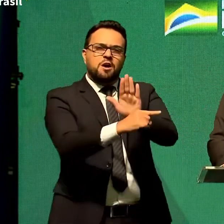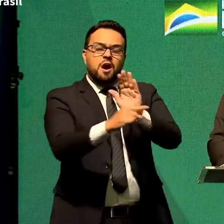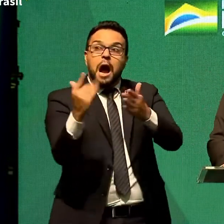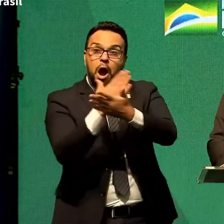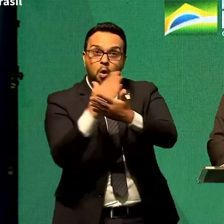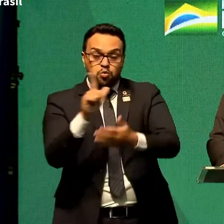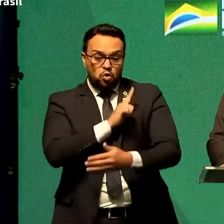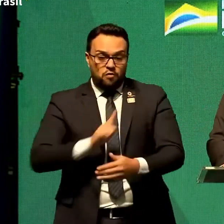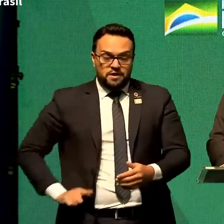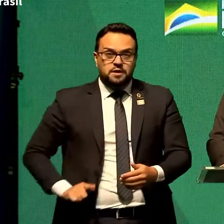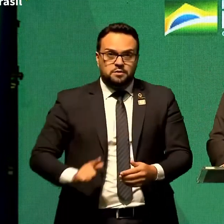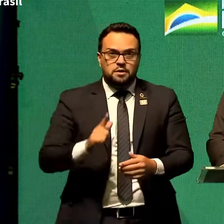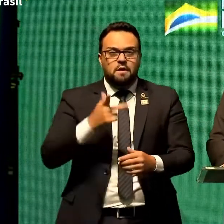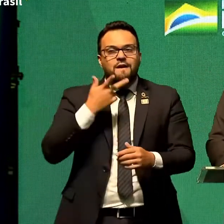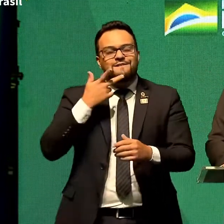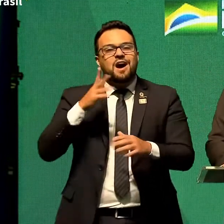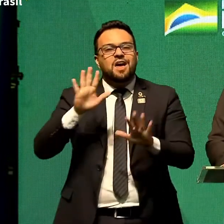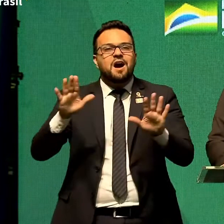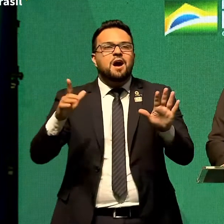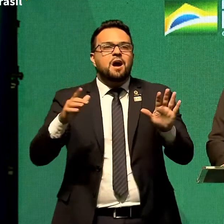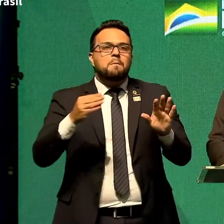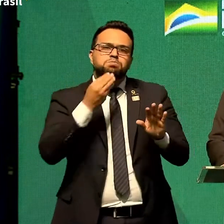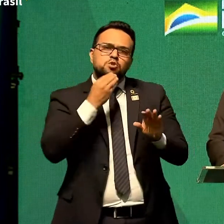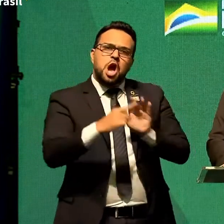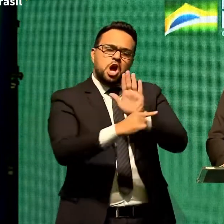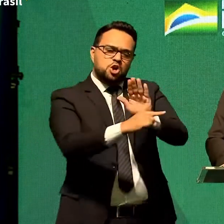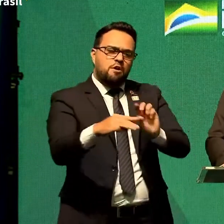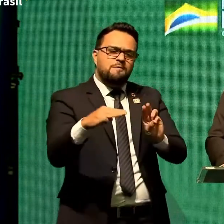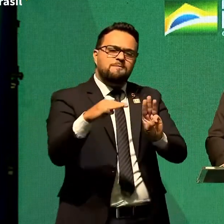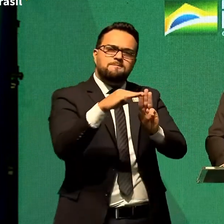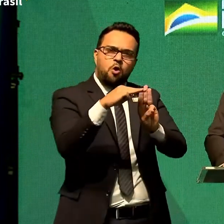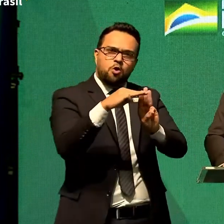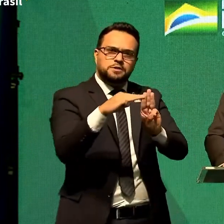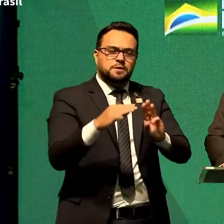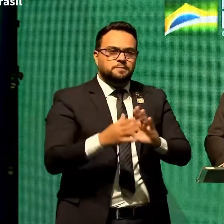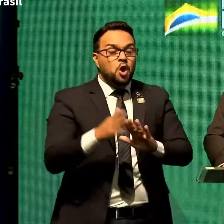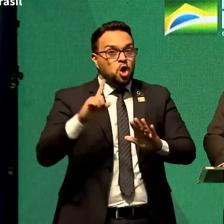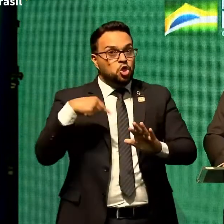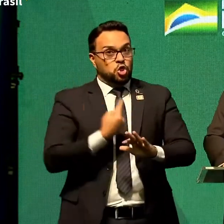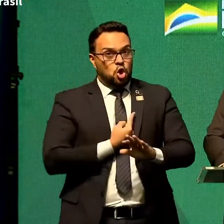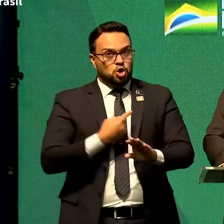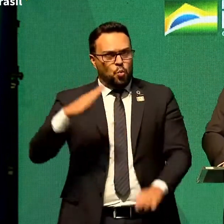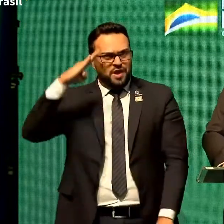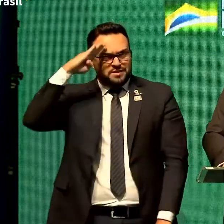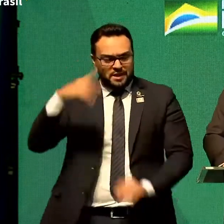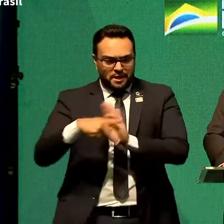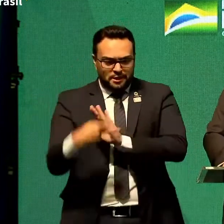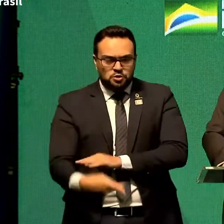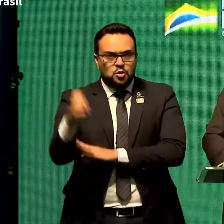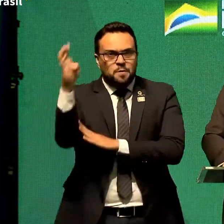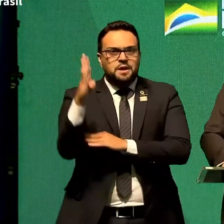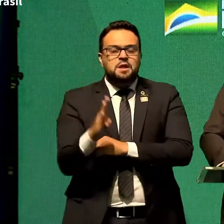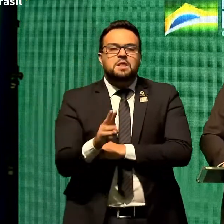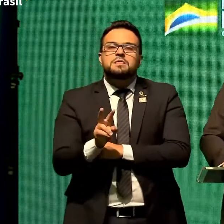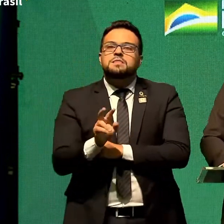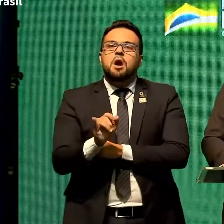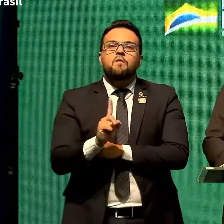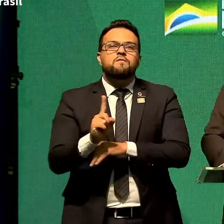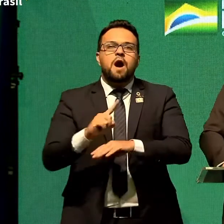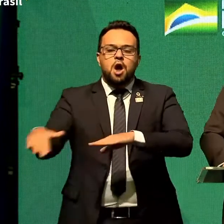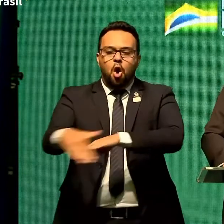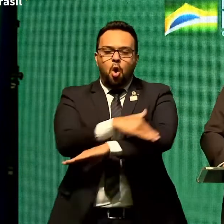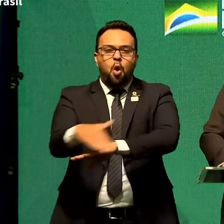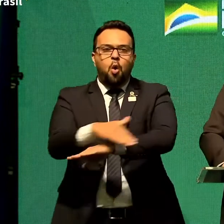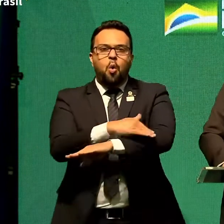governadores nas suas medidas restritivas. O nosso Exército brasileiro não vai à rua